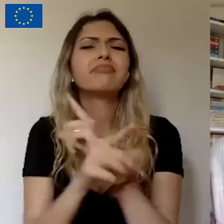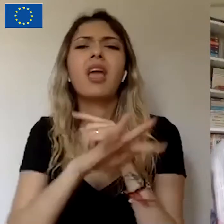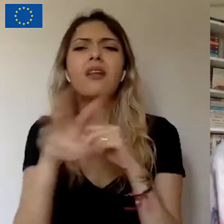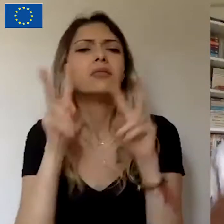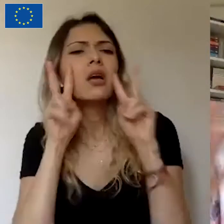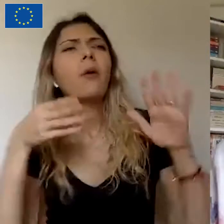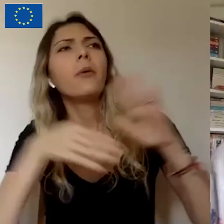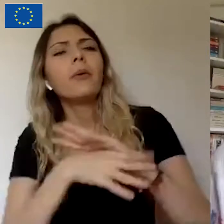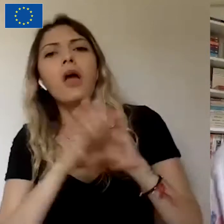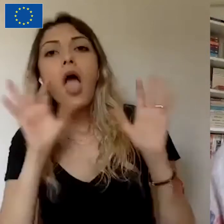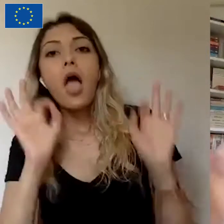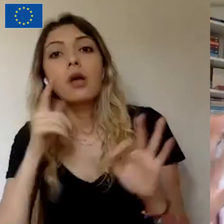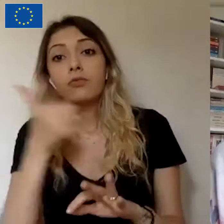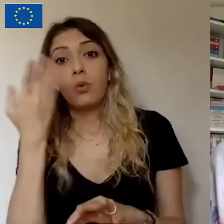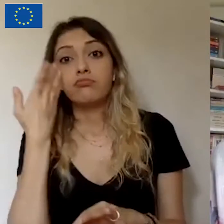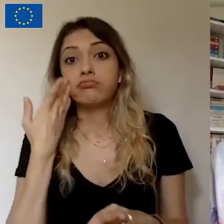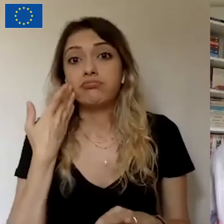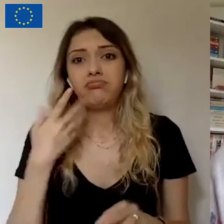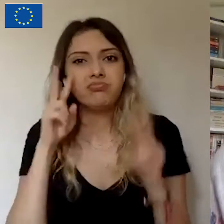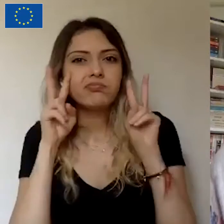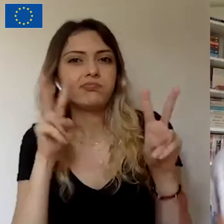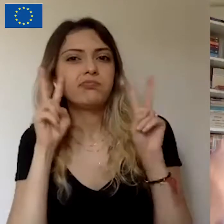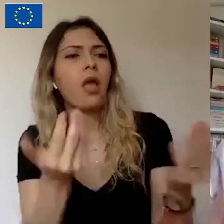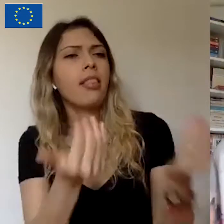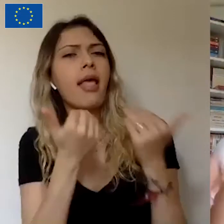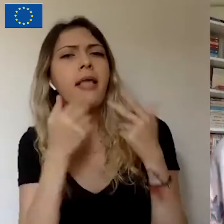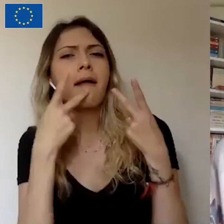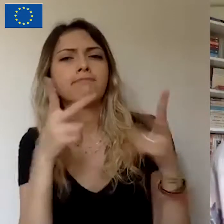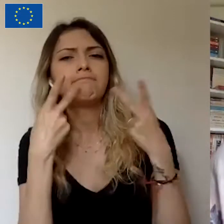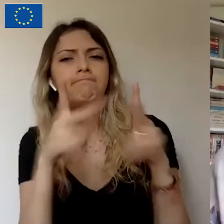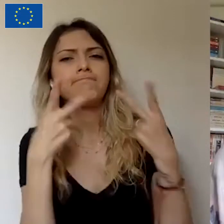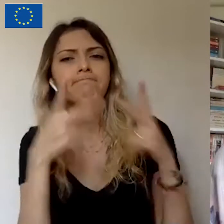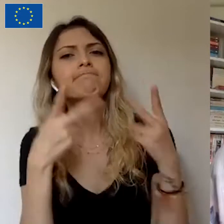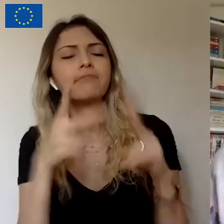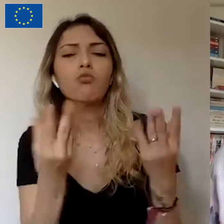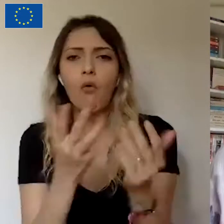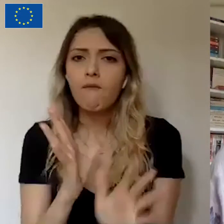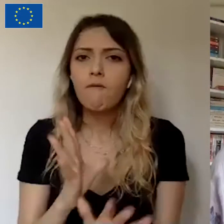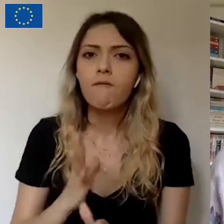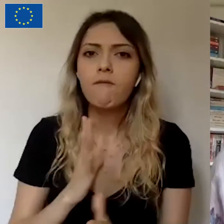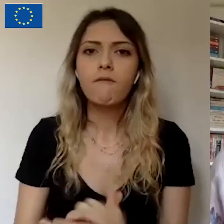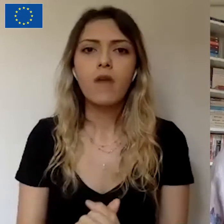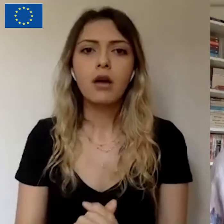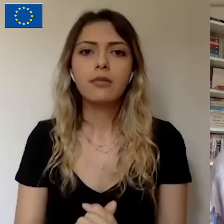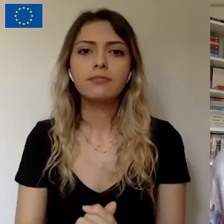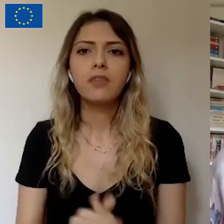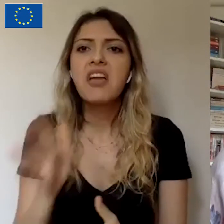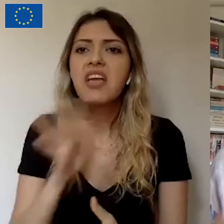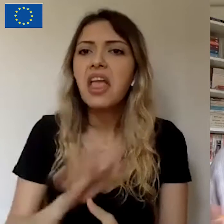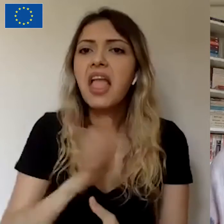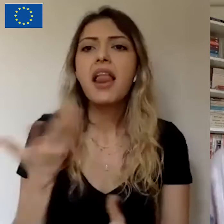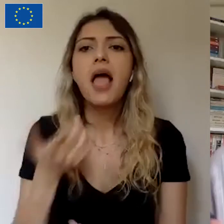girsek çok fazla video ile çok fazla destek çağrısıyla karşılaşıyoruz. Ve genelde de hep aklımızda